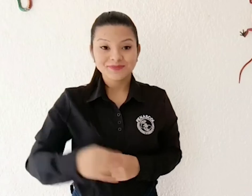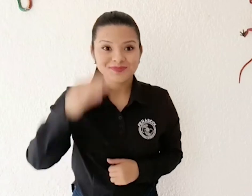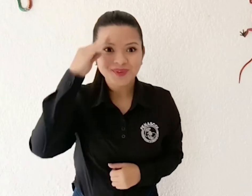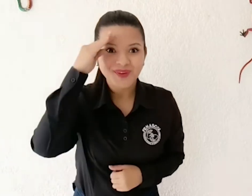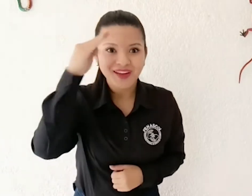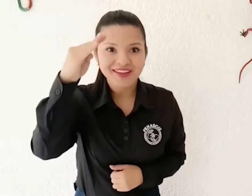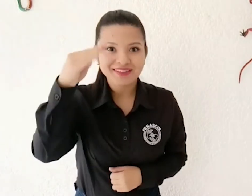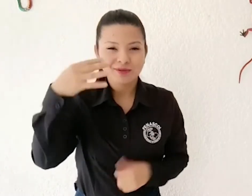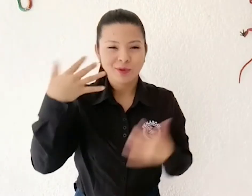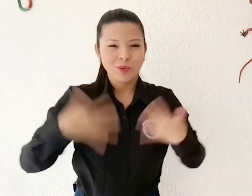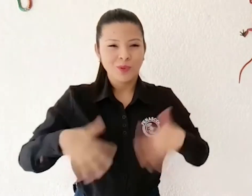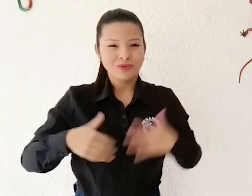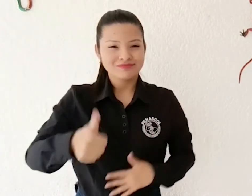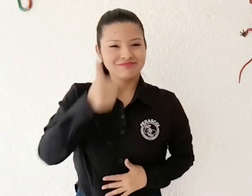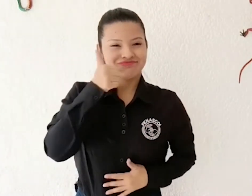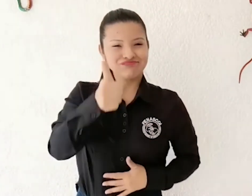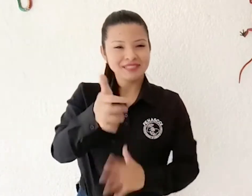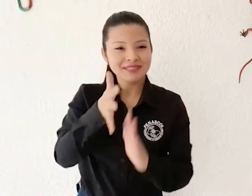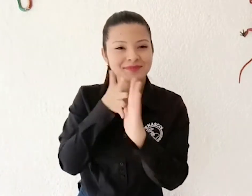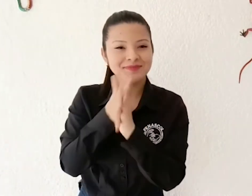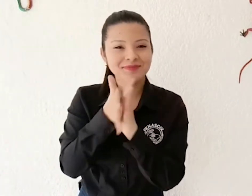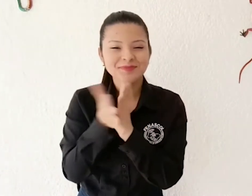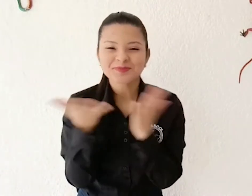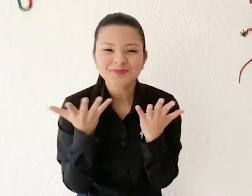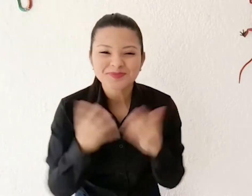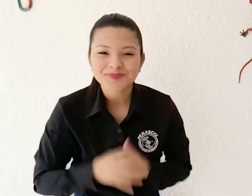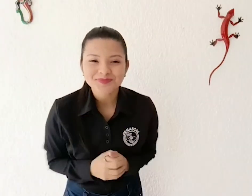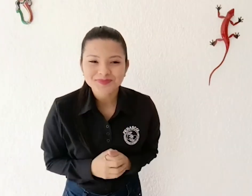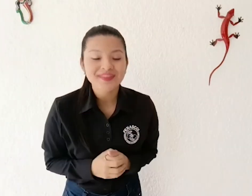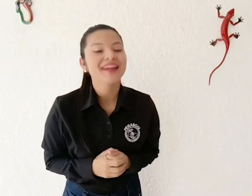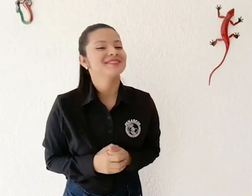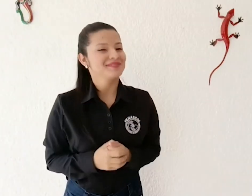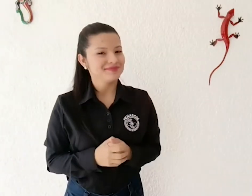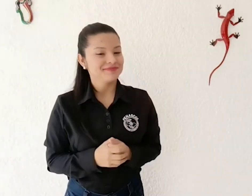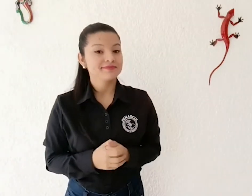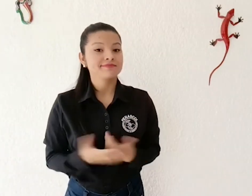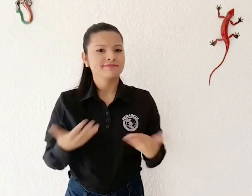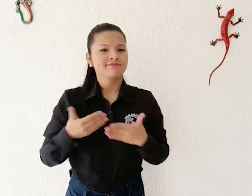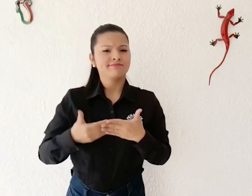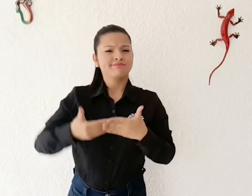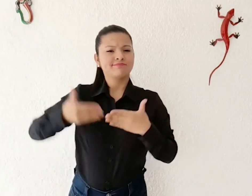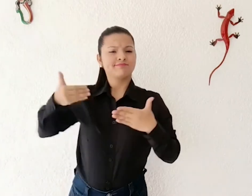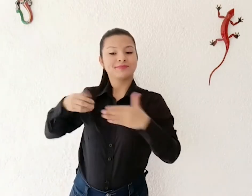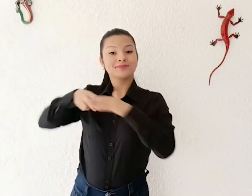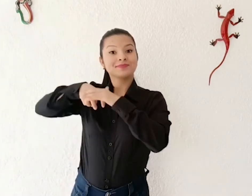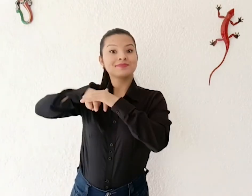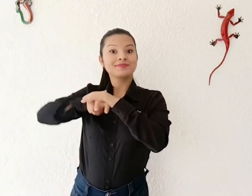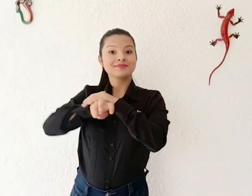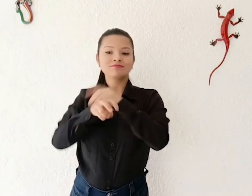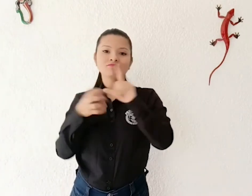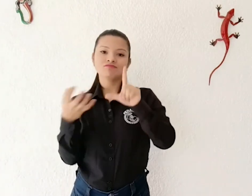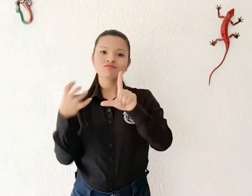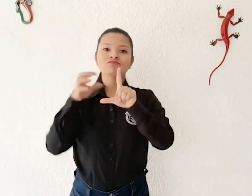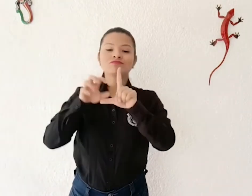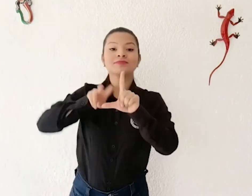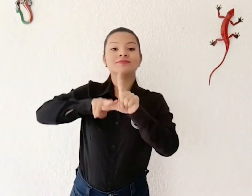Hola, tenemos una excelente información. Desde hace un tiempo, en Noticias Caracol,